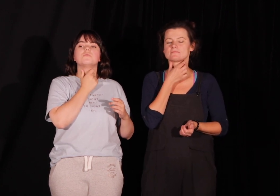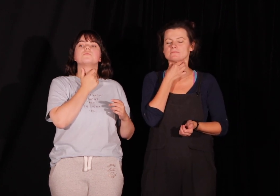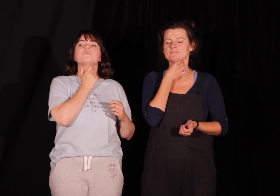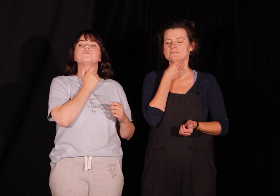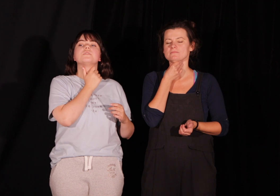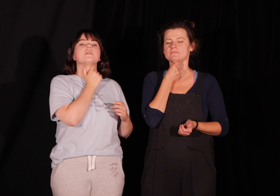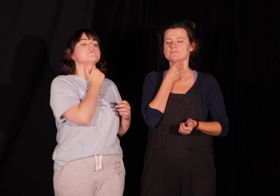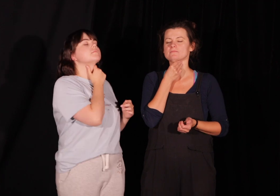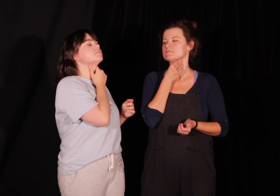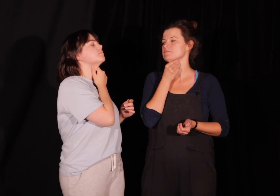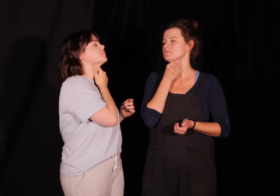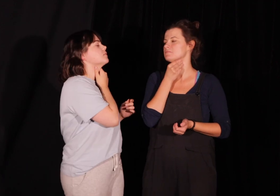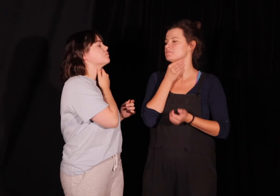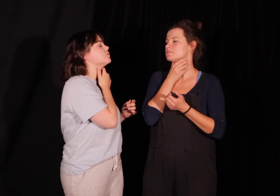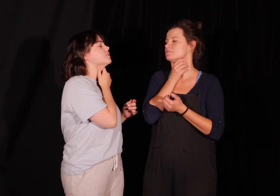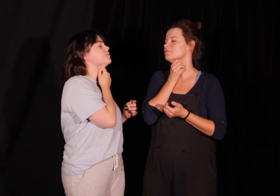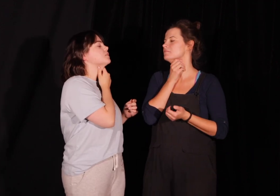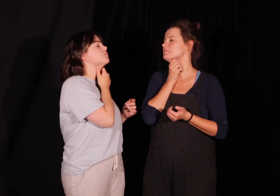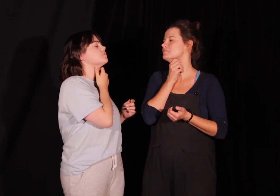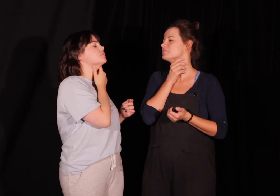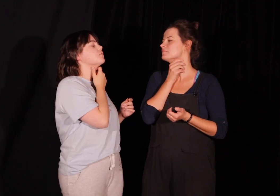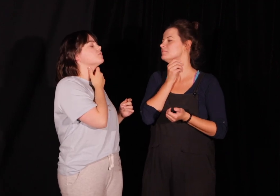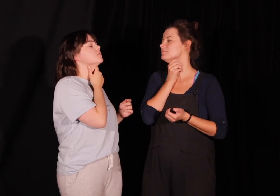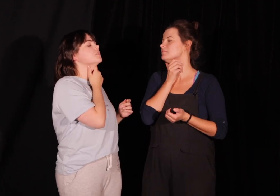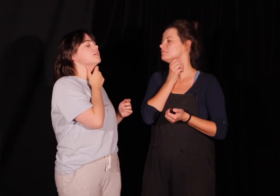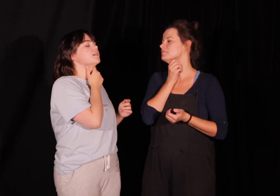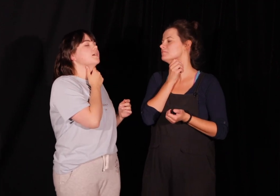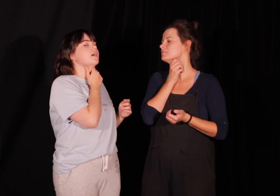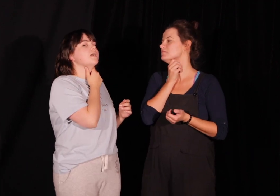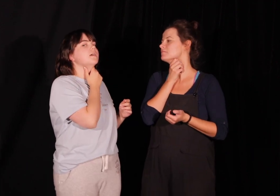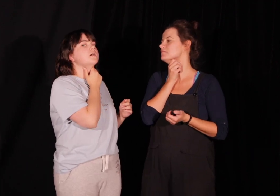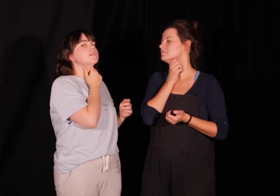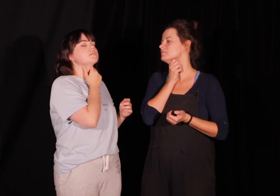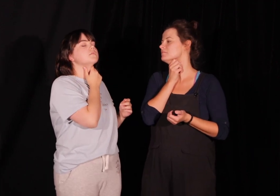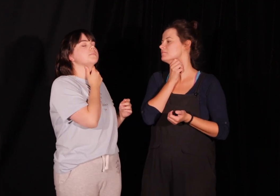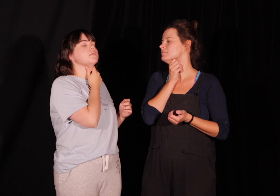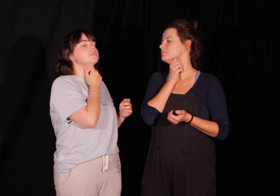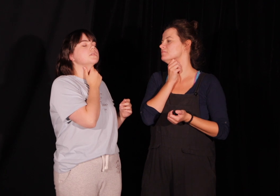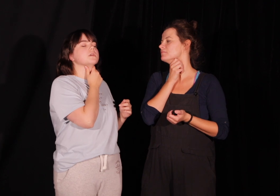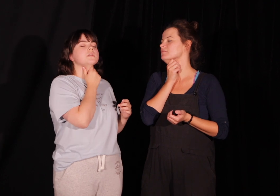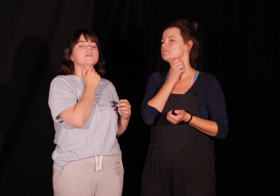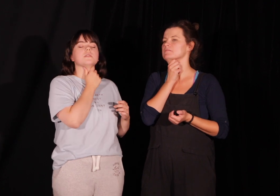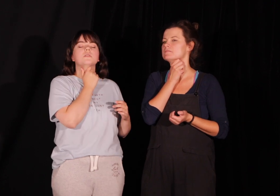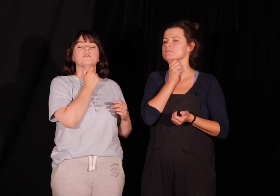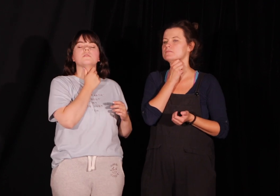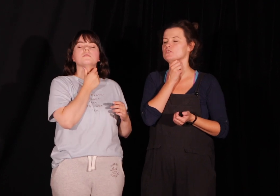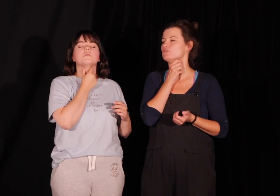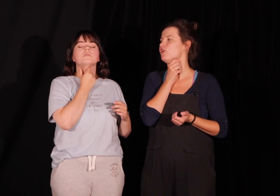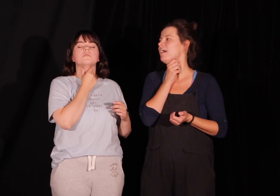tutaj, kurczę, nie wiem jak to się wysłowić, ale łapiemy i tak delikatnie. To wolę.